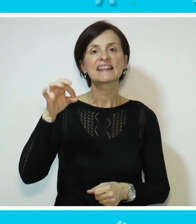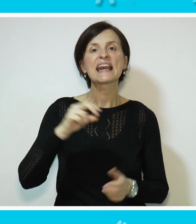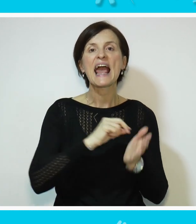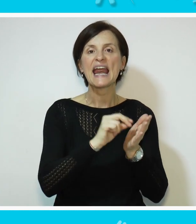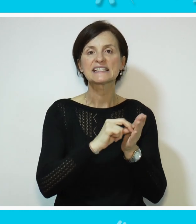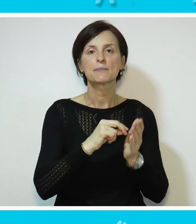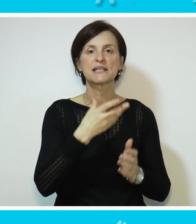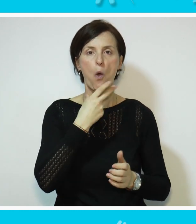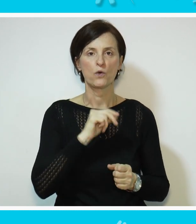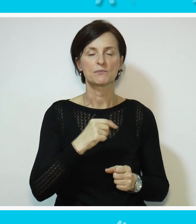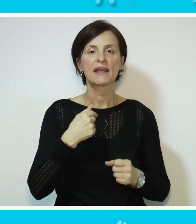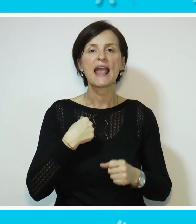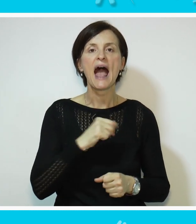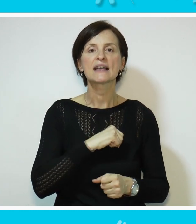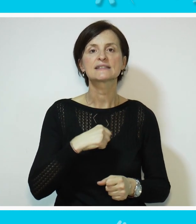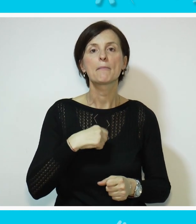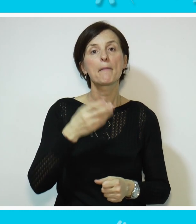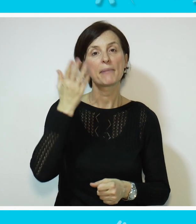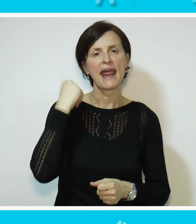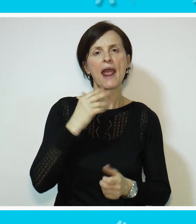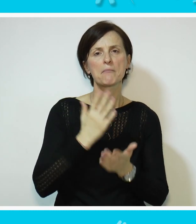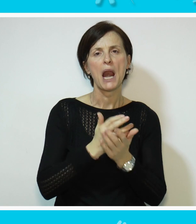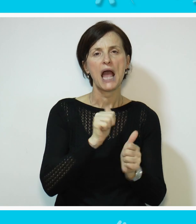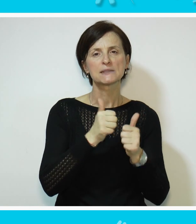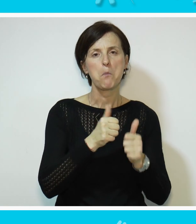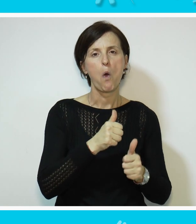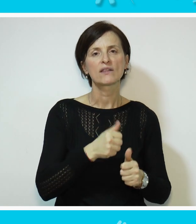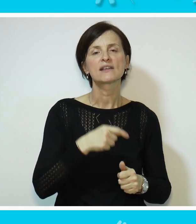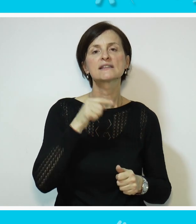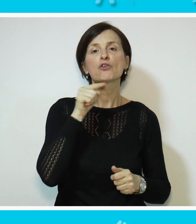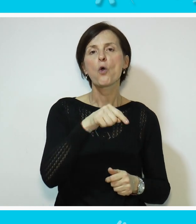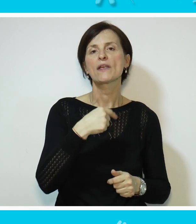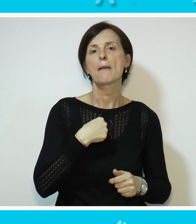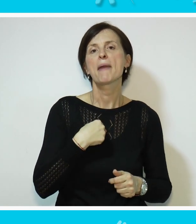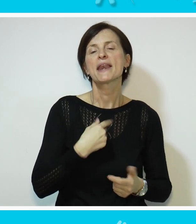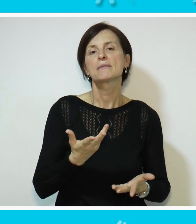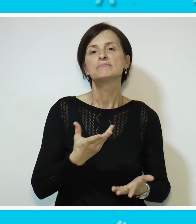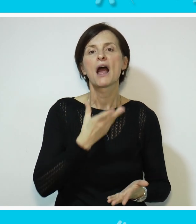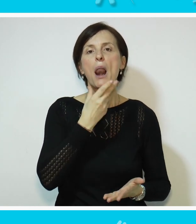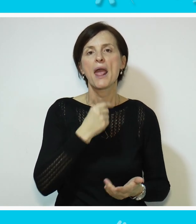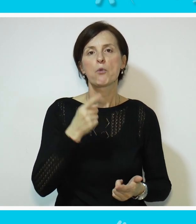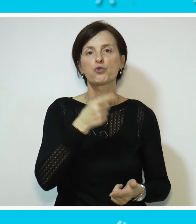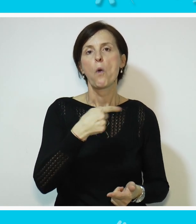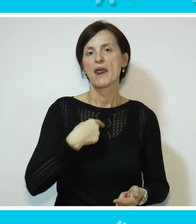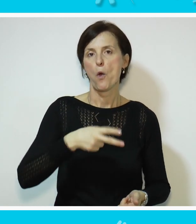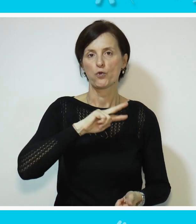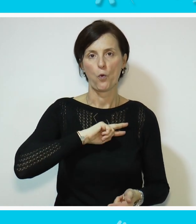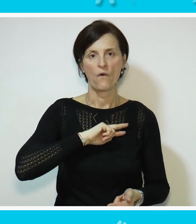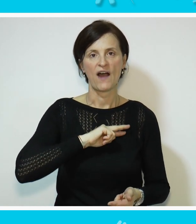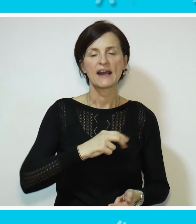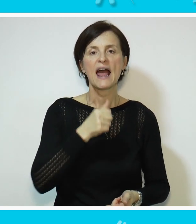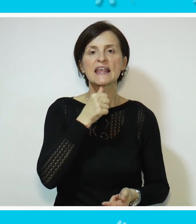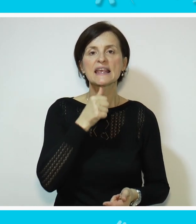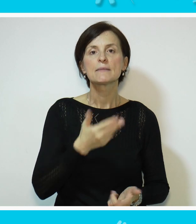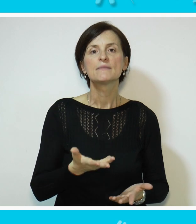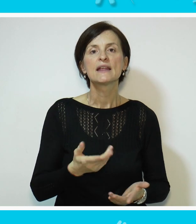recept za uspet. Ja sam se i prebavila sportom tako da je meni to prija i to meni